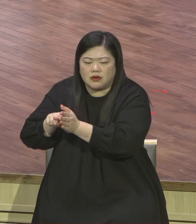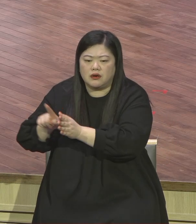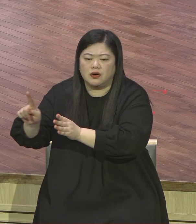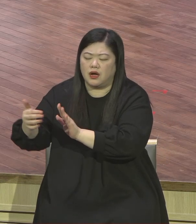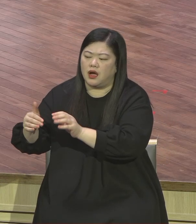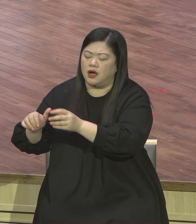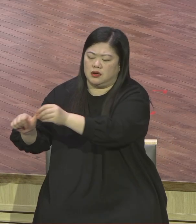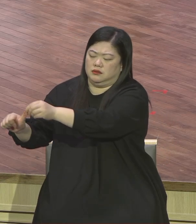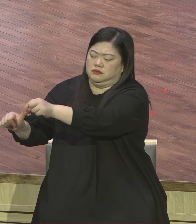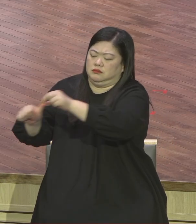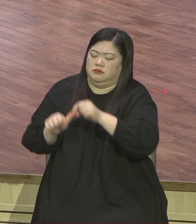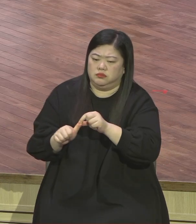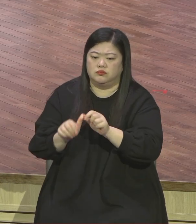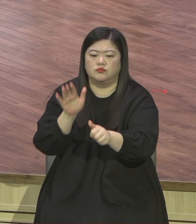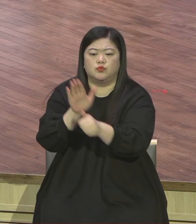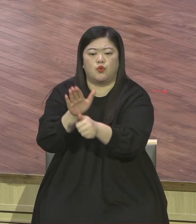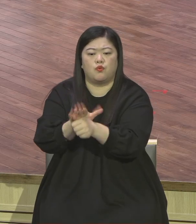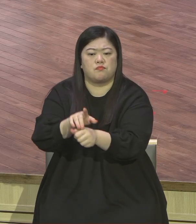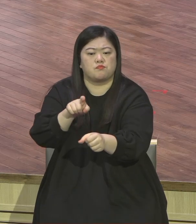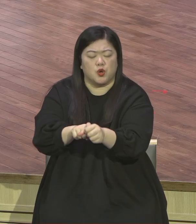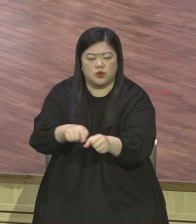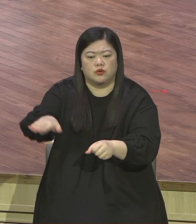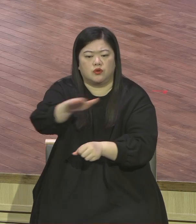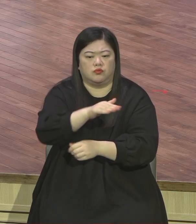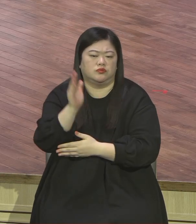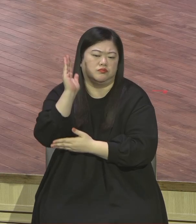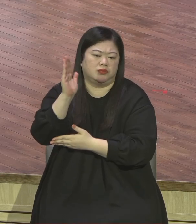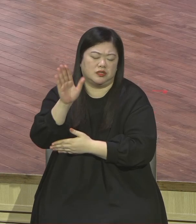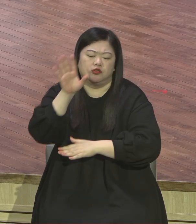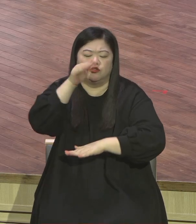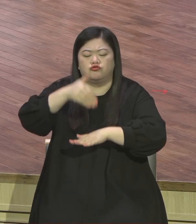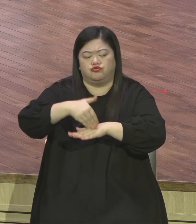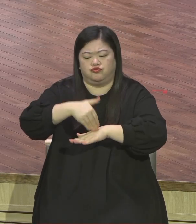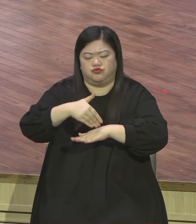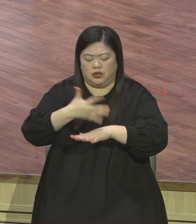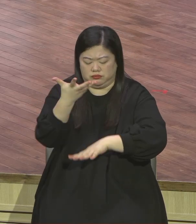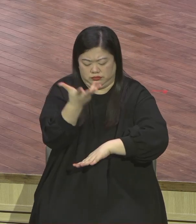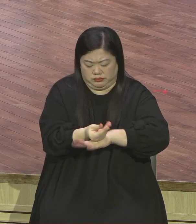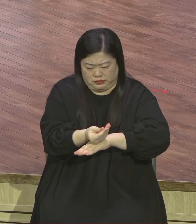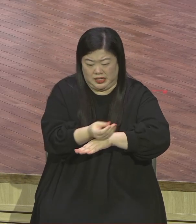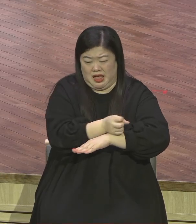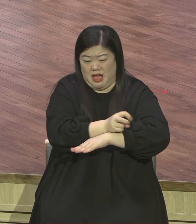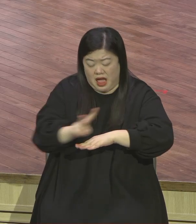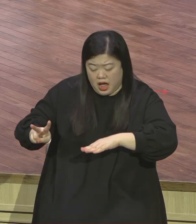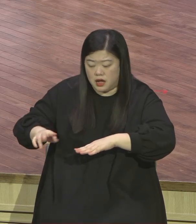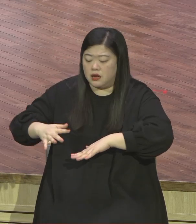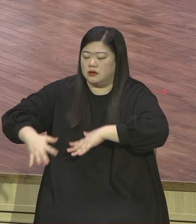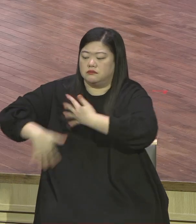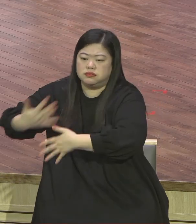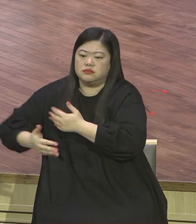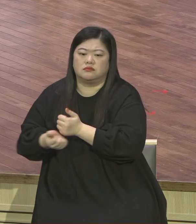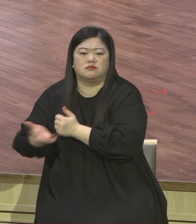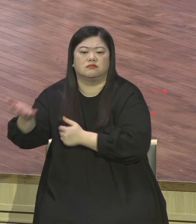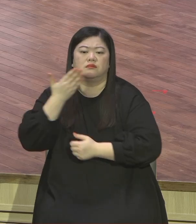이 메시지를 듣게 했습니다 이 훈련을 받게 했습니다 이 속에 여러분 불러들였다는 그 자체가 우연이 아니라니까요